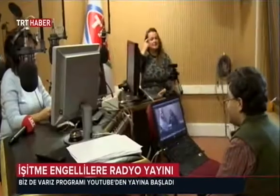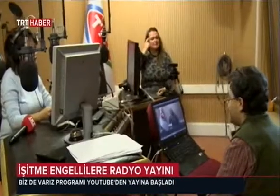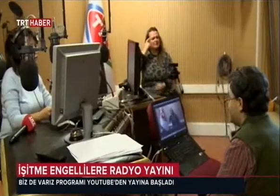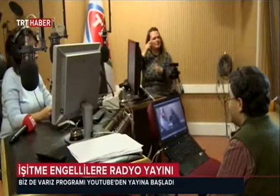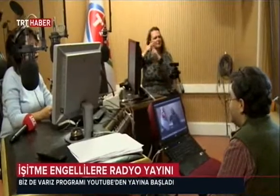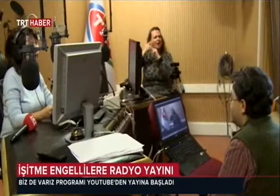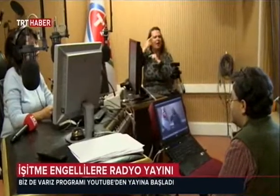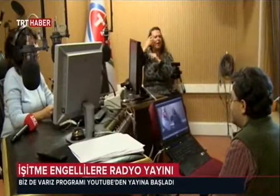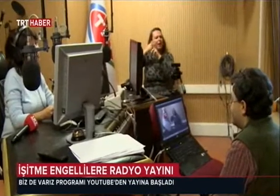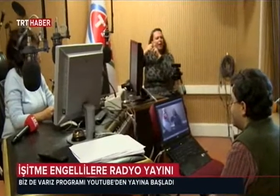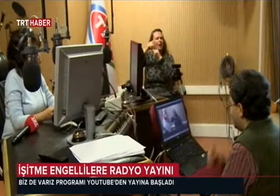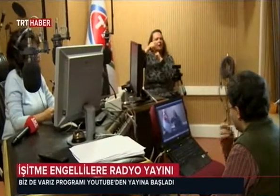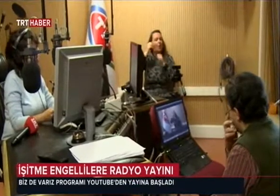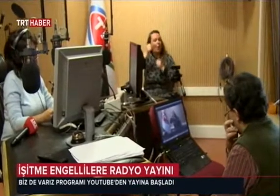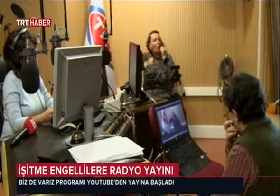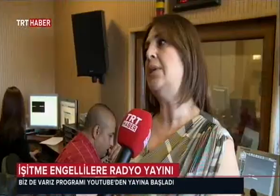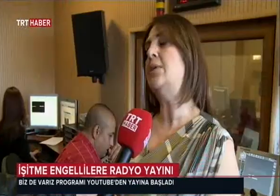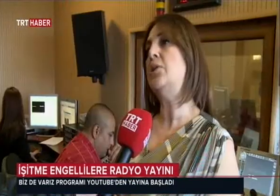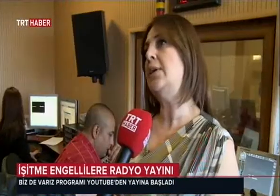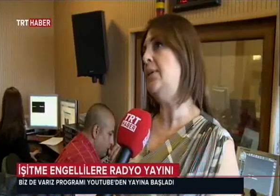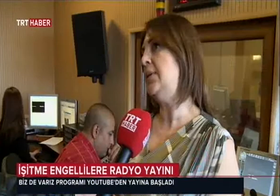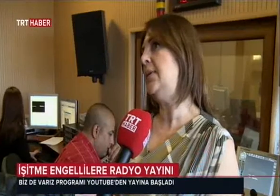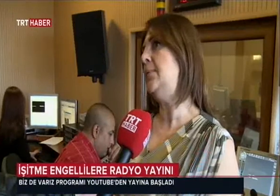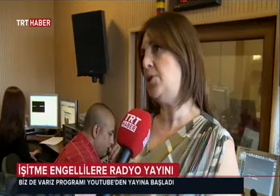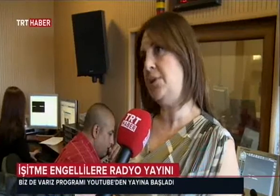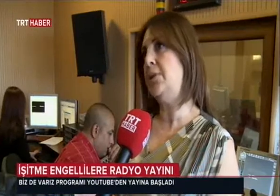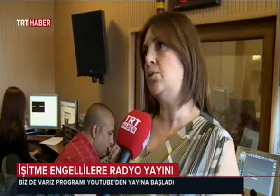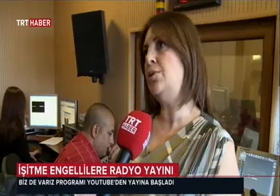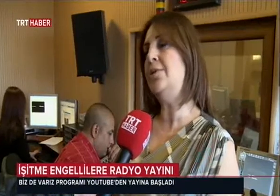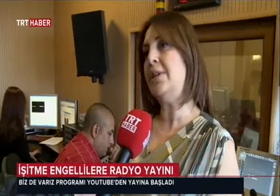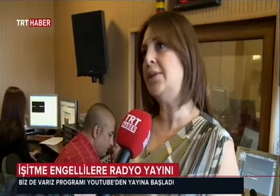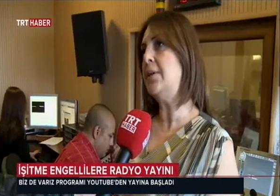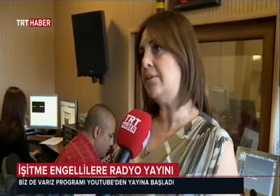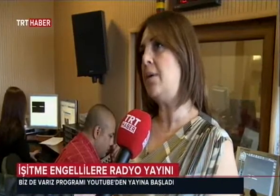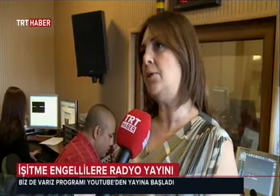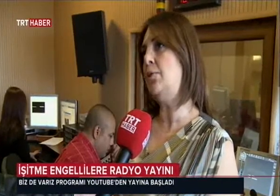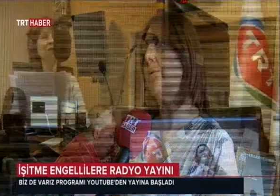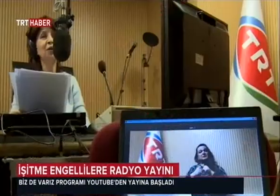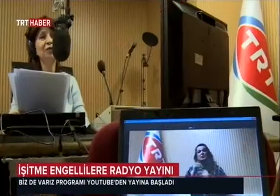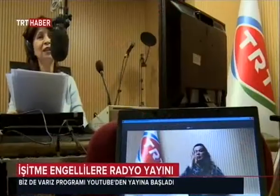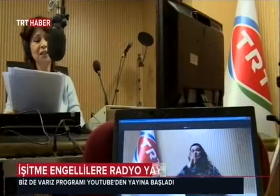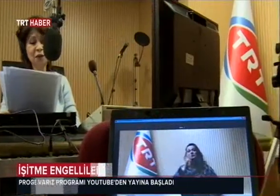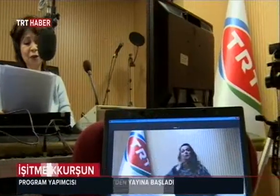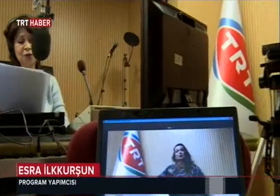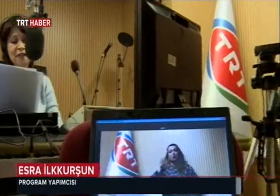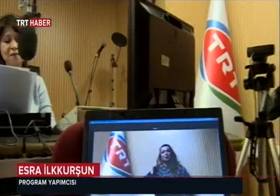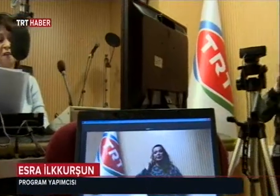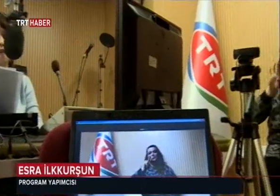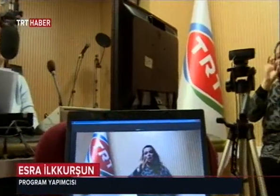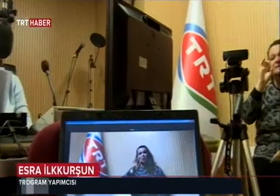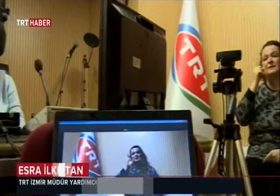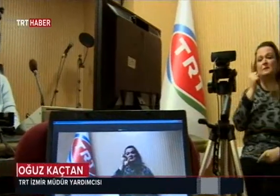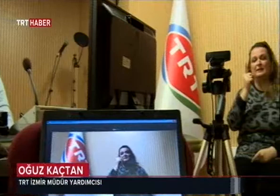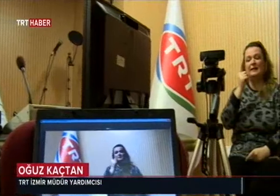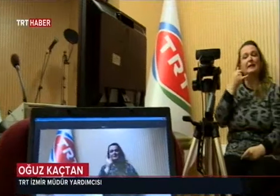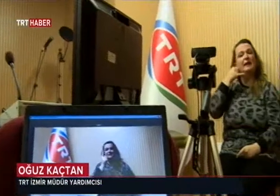Her salon bir haberlerinden sonra TRT Radyo 1'de yaklaşık 50 dakika 55 dakika sürüyor 12'ye kadar devam ediyor. Spiker'in anlattıkları